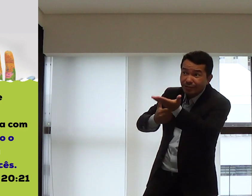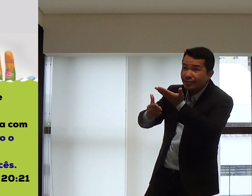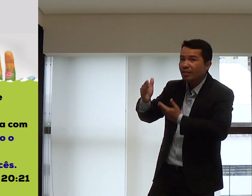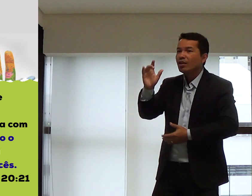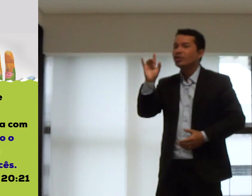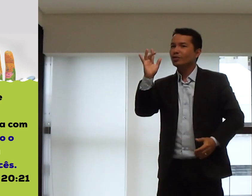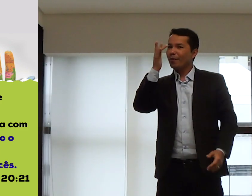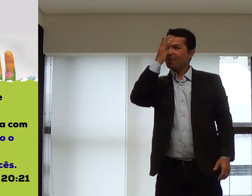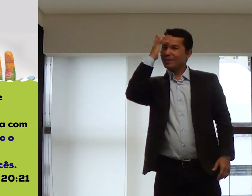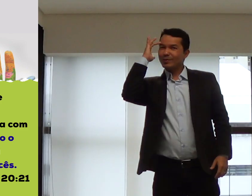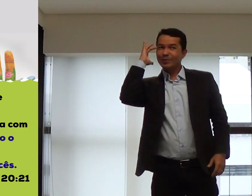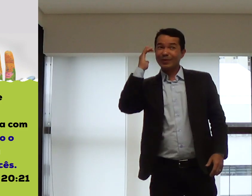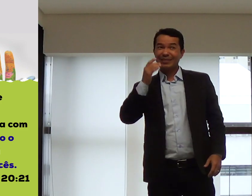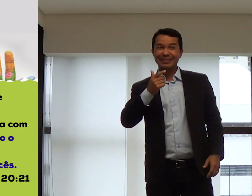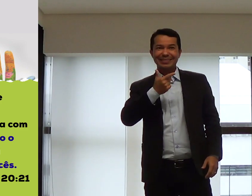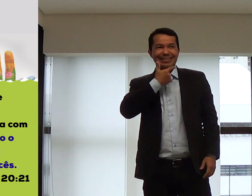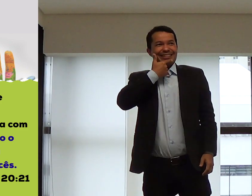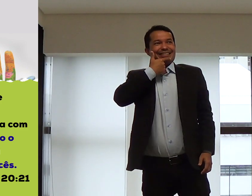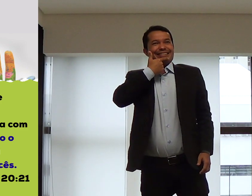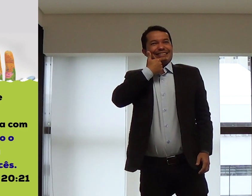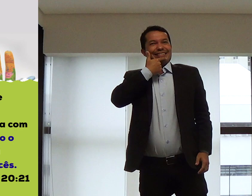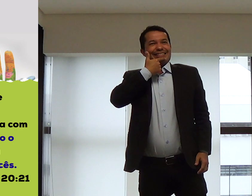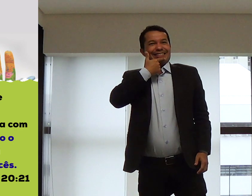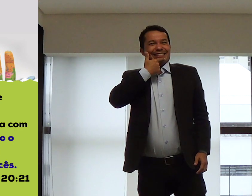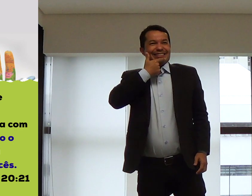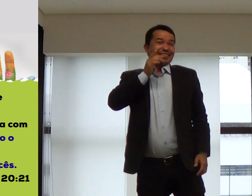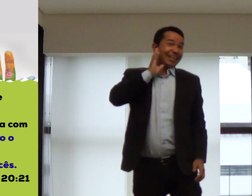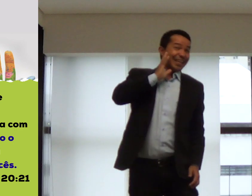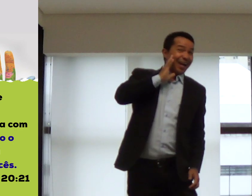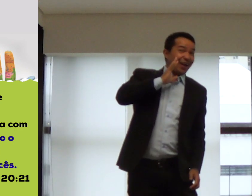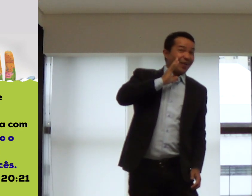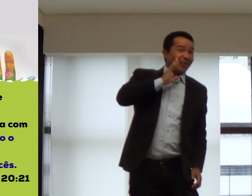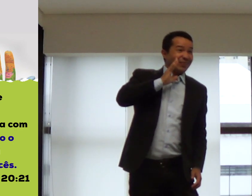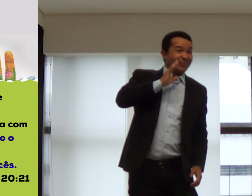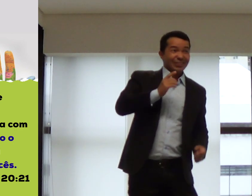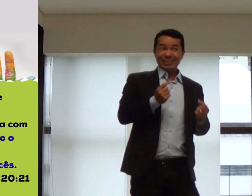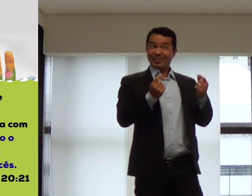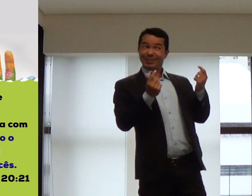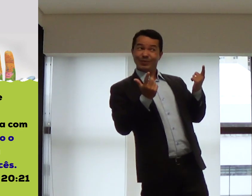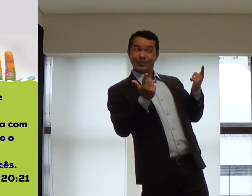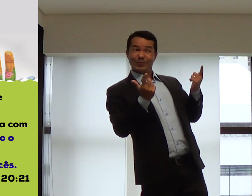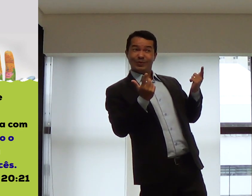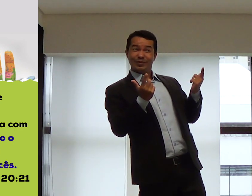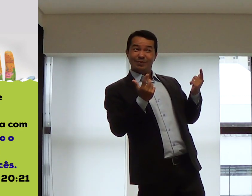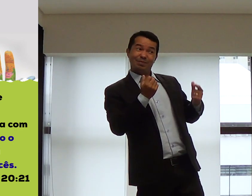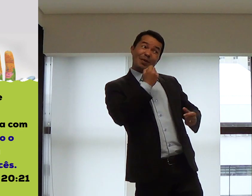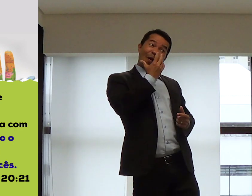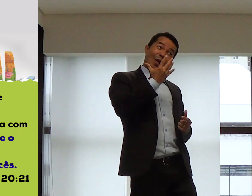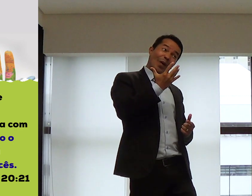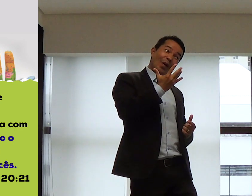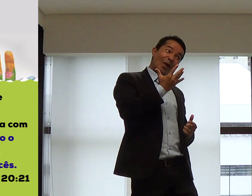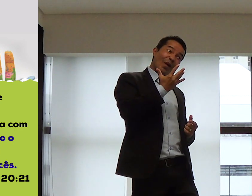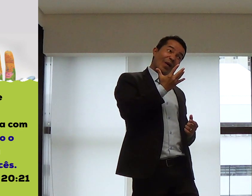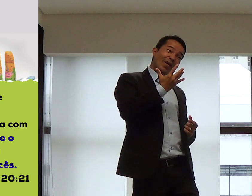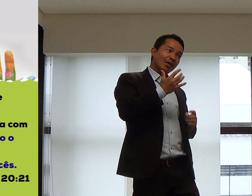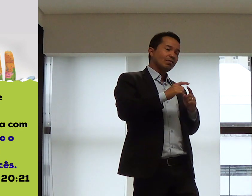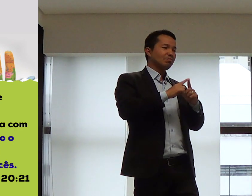E é o que nós precisamos hoje fazer. Mas, às vezes, nós queremos servir, nos alegrar, só com pessoas boas,